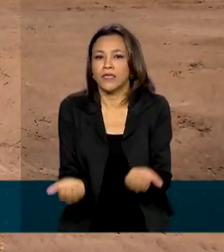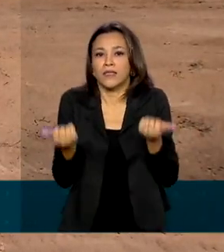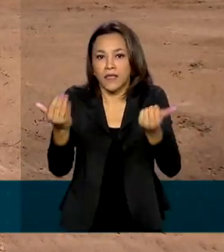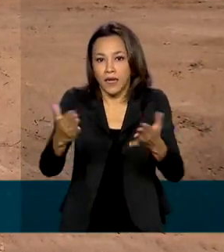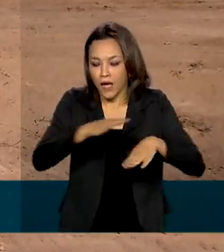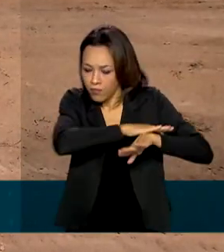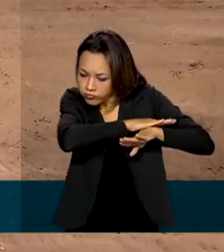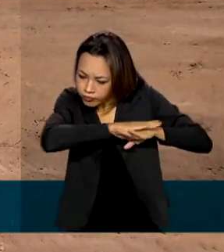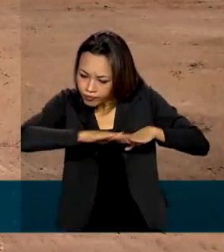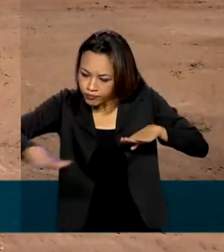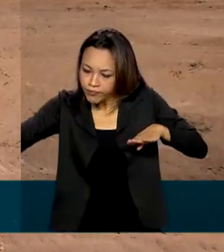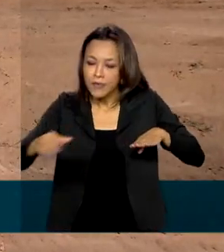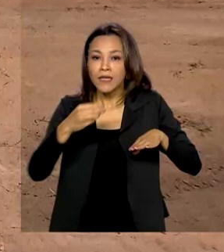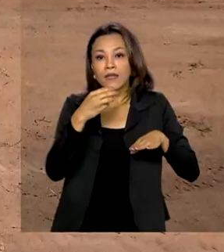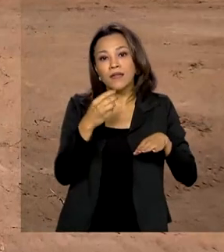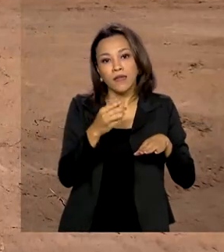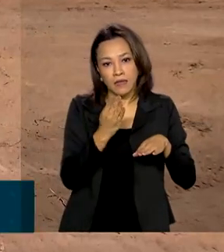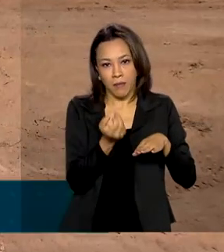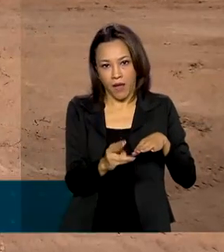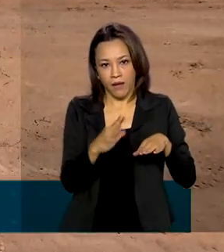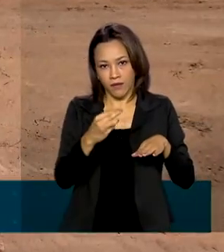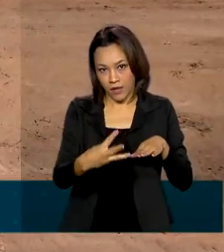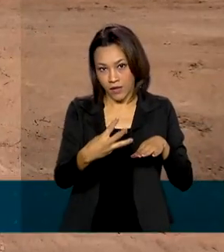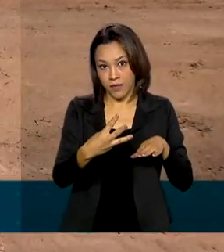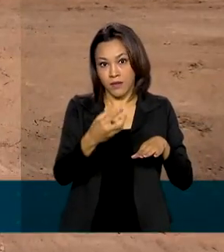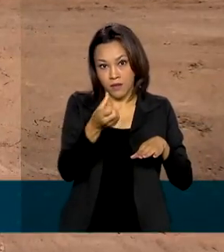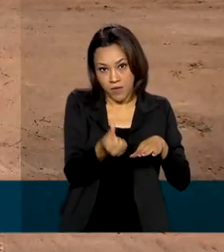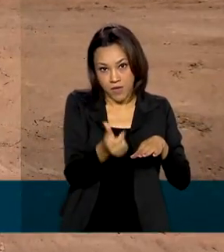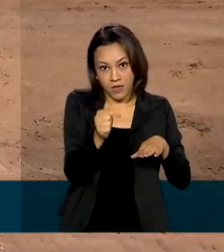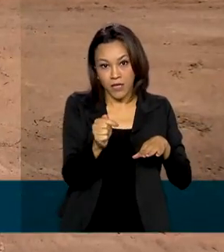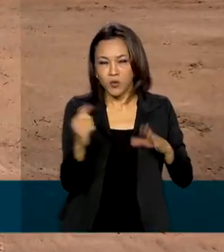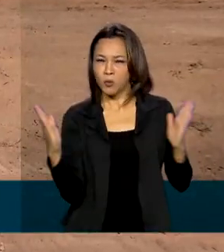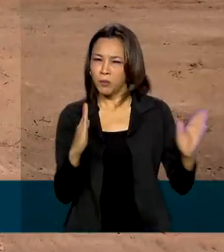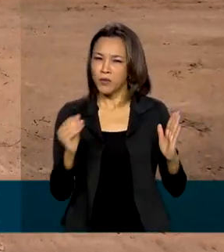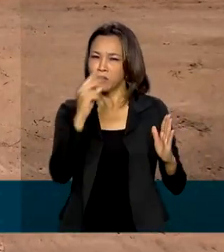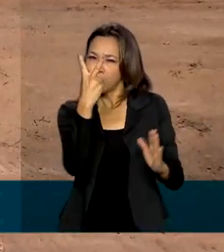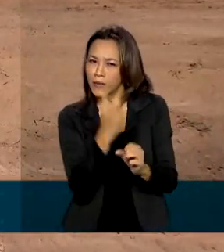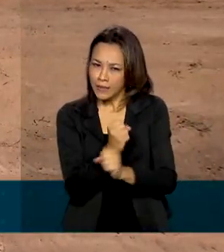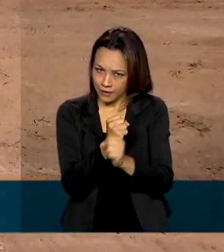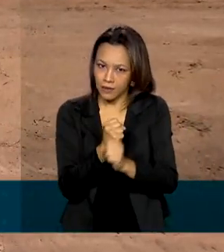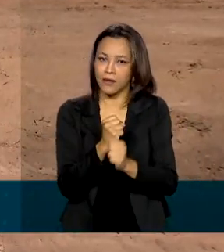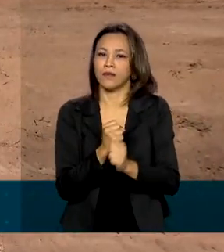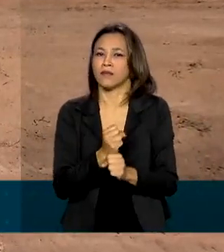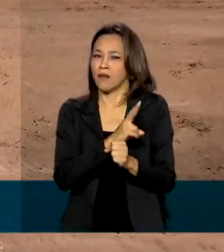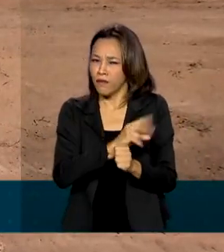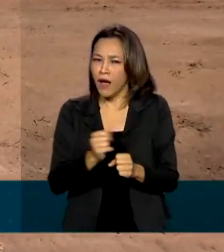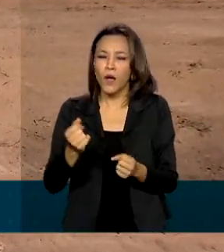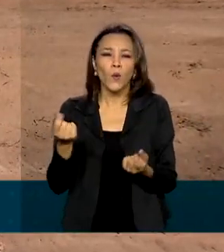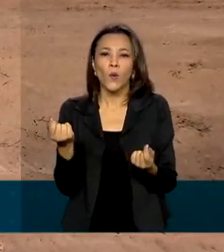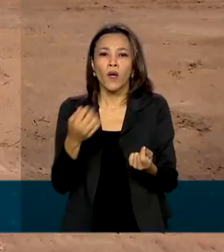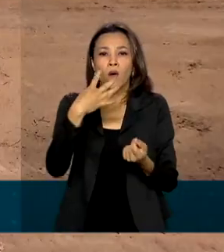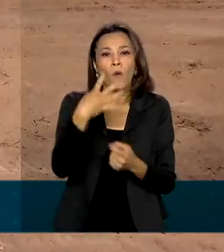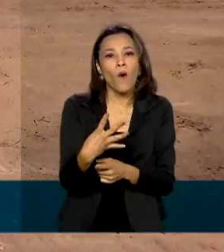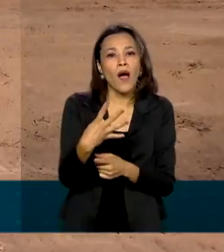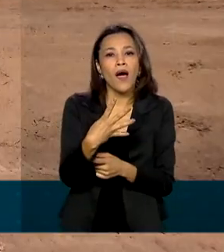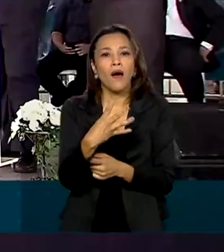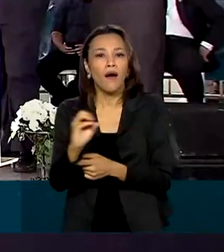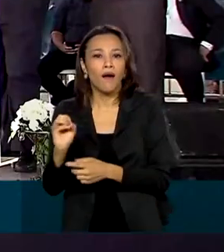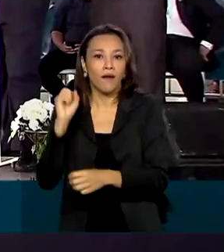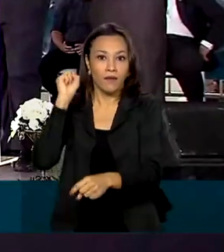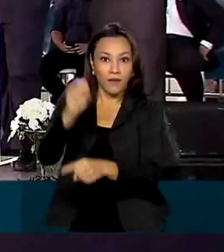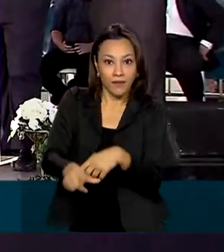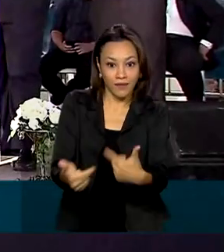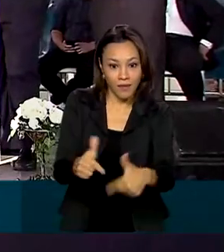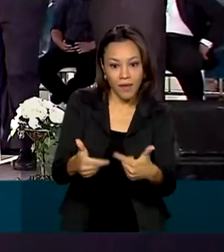-367 em dois anos. Durante a realização da obra, devem ser gerados cerca de 400 empregos.